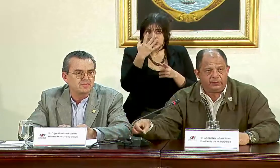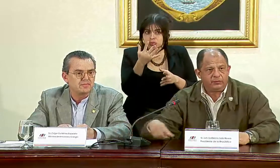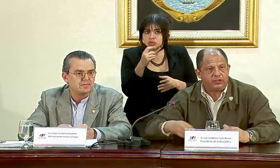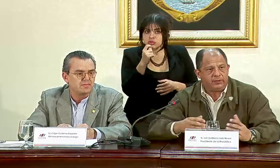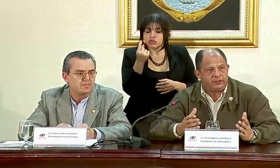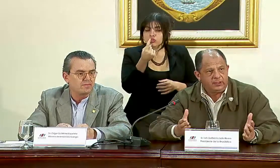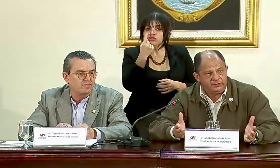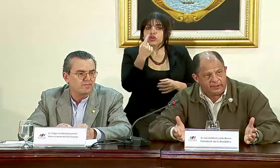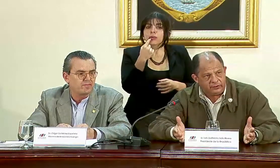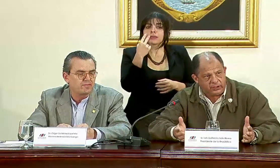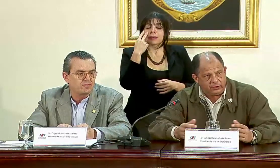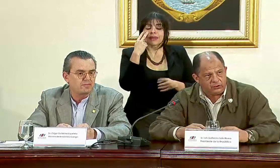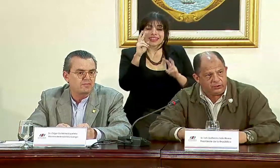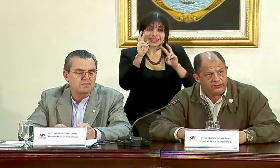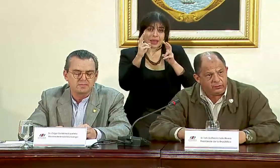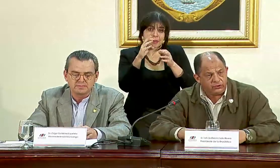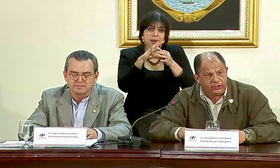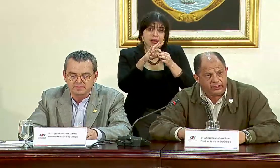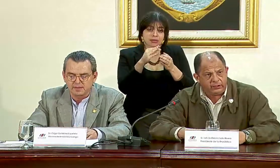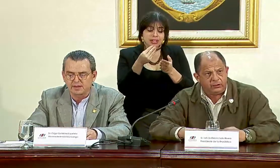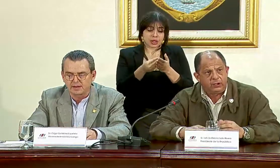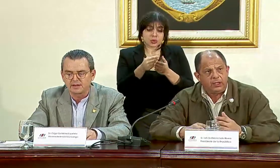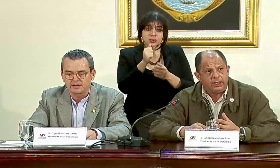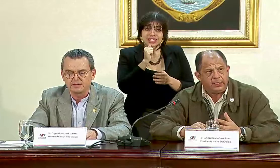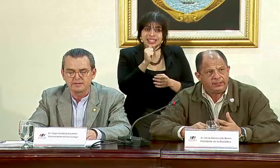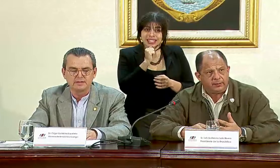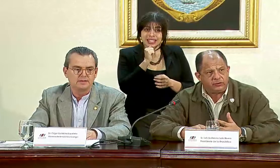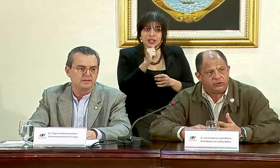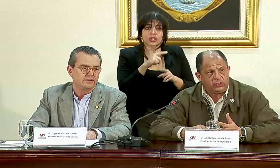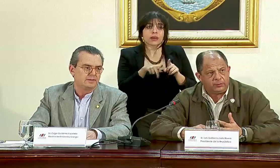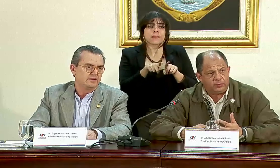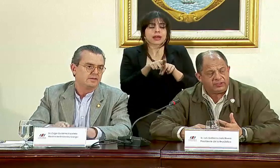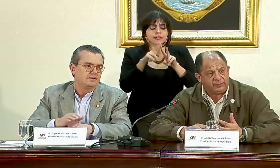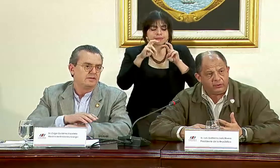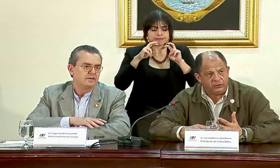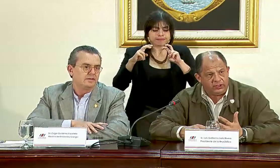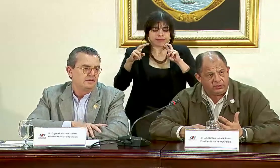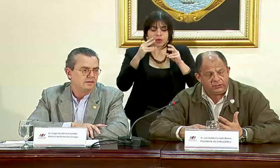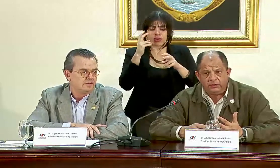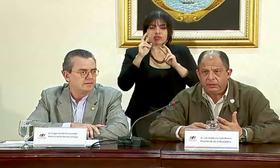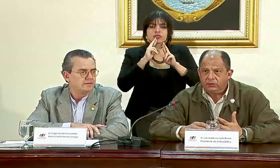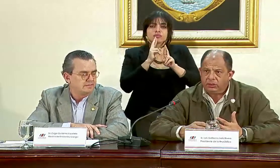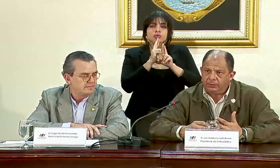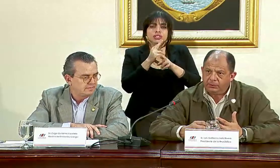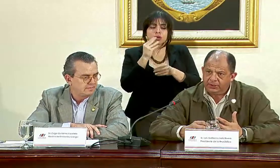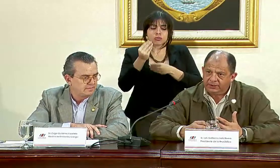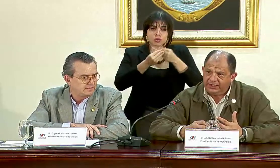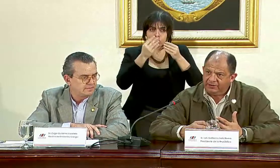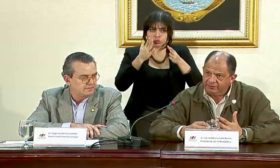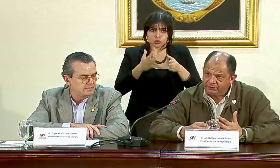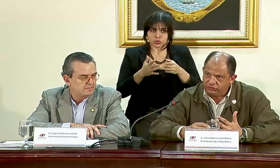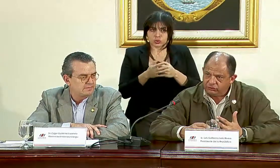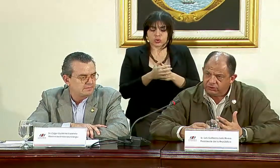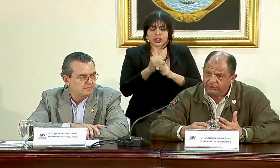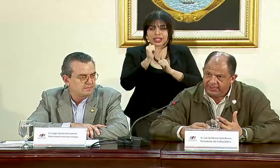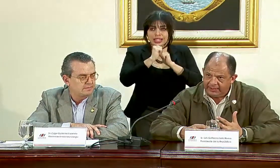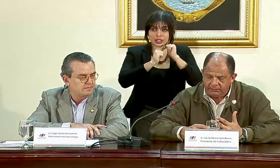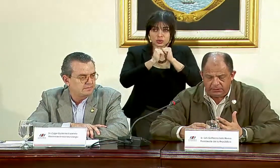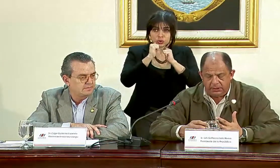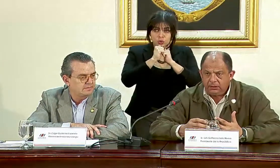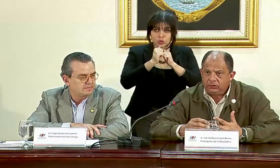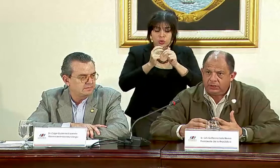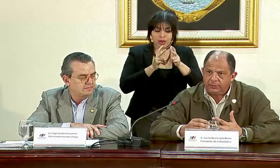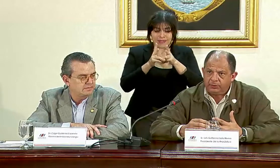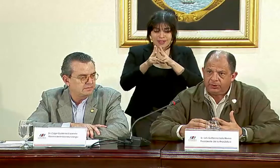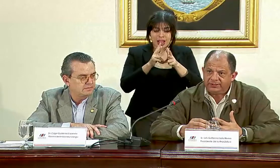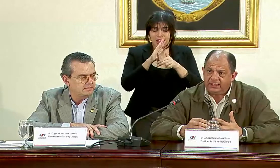no solamente vimos temas relacionados con el recurso hídrico, analizamos toda la propuesta productiva, toda la propuesta de infraestructura vial,